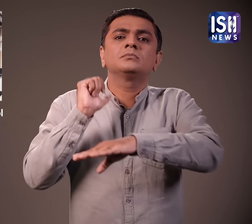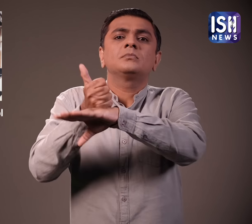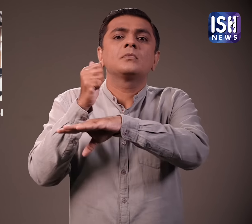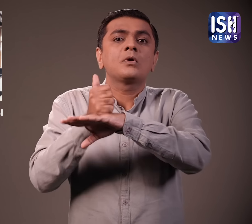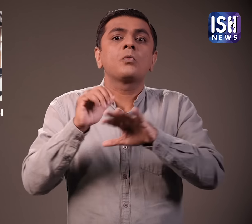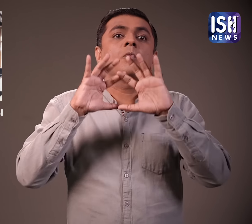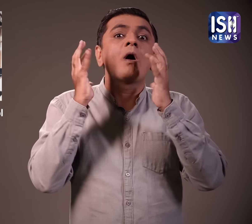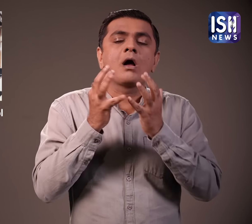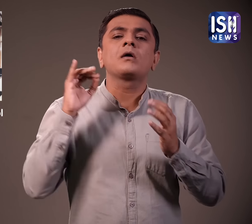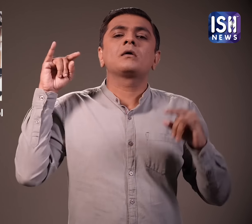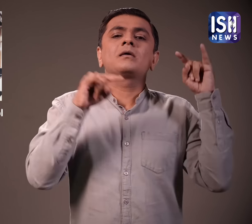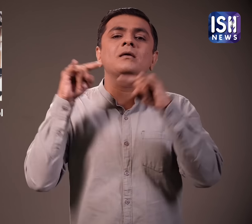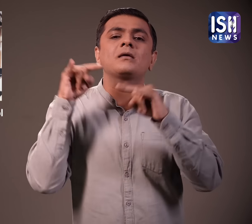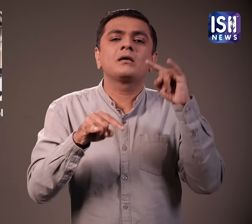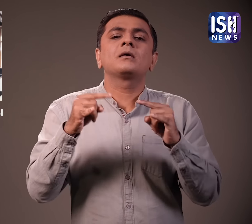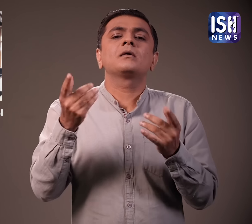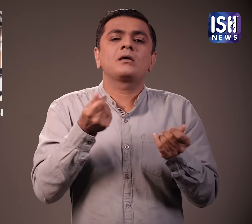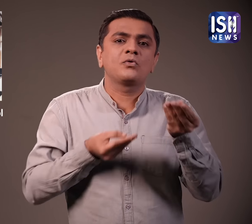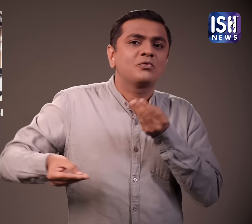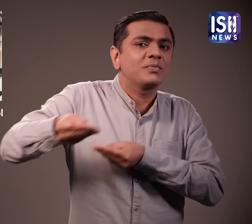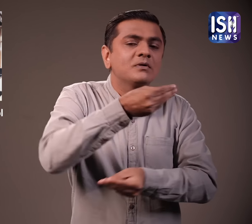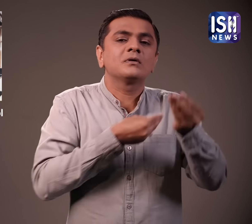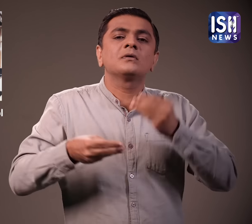ऐसी बिक्री से भविश्य में अर्थविवस्ता को मदद मिलेगी